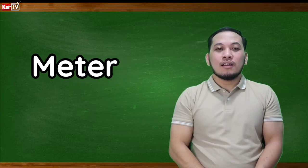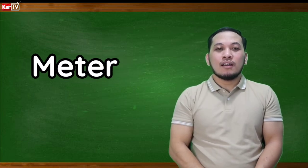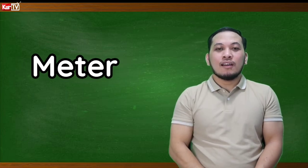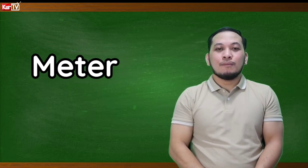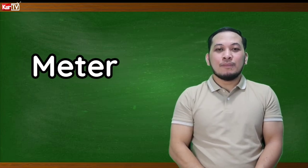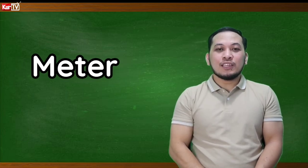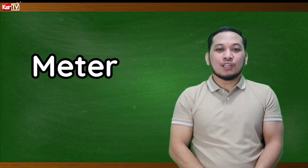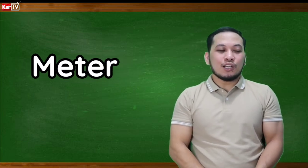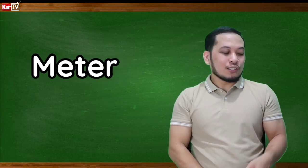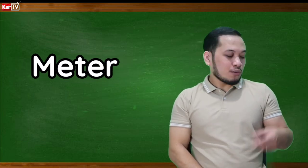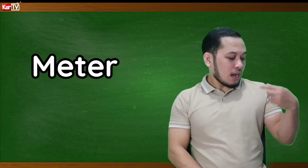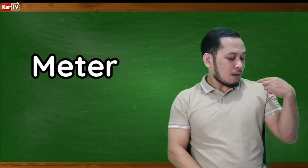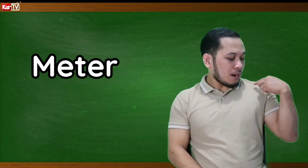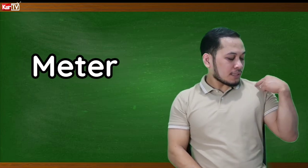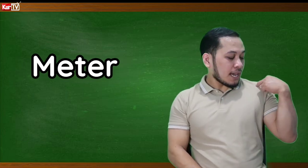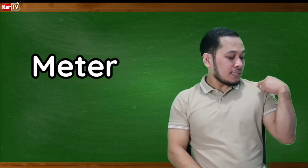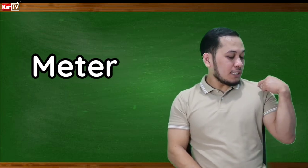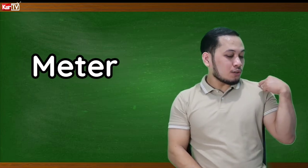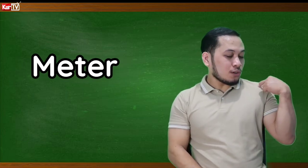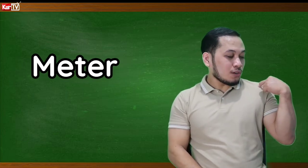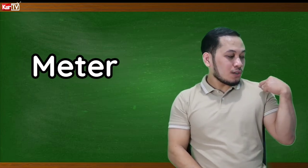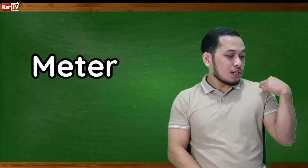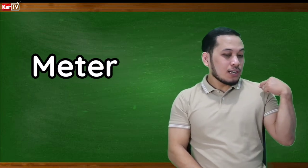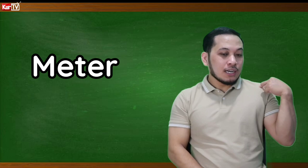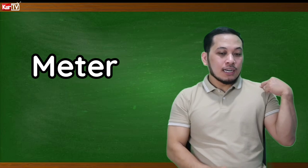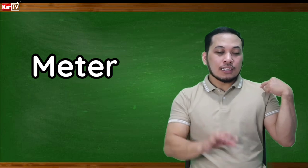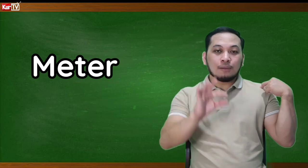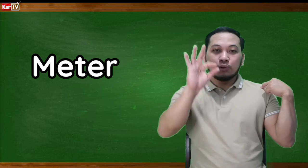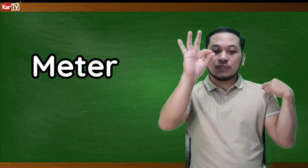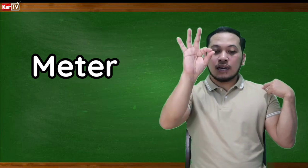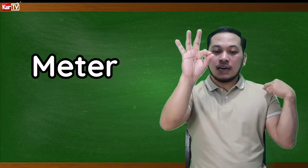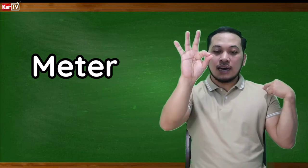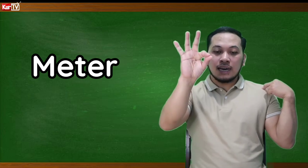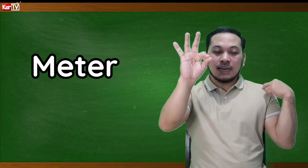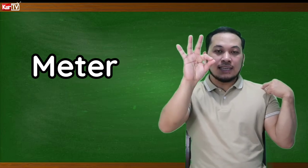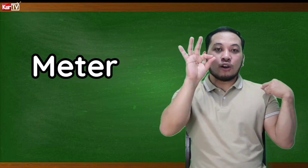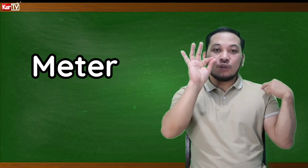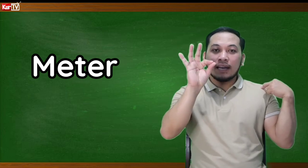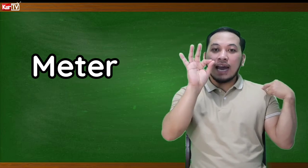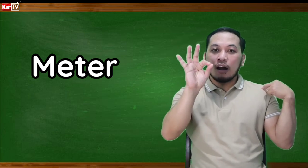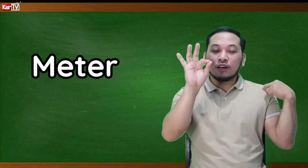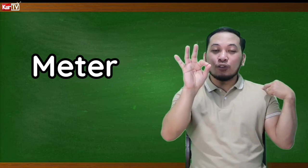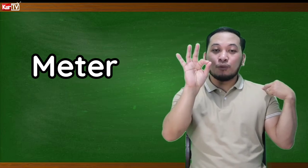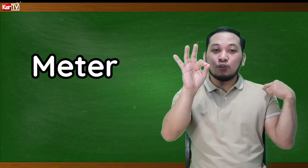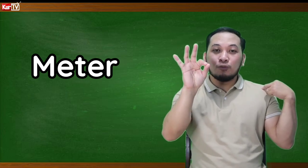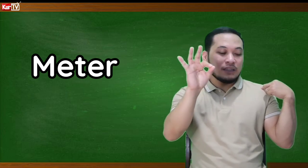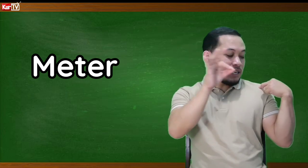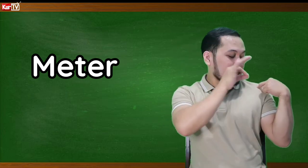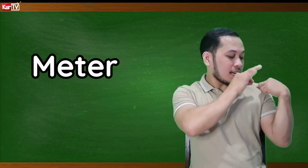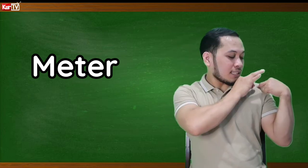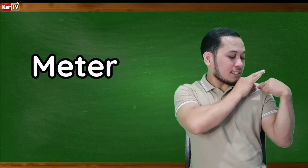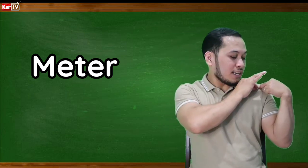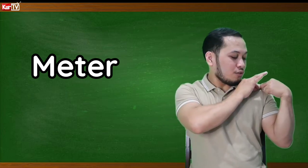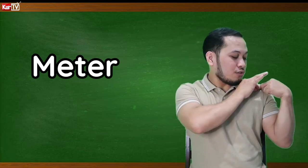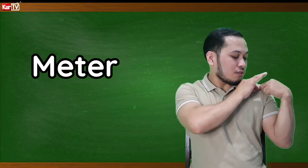Meter. So, hawak tayo dito. Tapos nakaganyan. Kung lari, hawak nyo po yung medida. Tapos, ganun nyo.